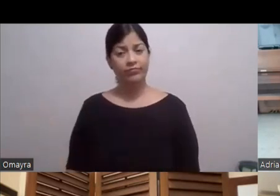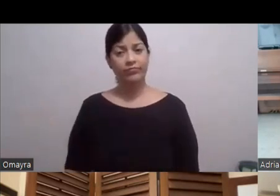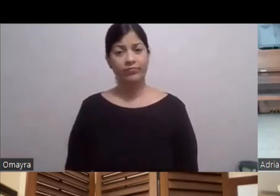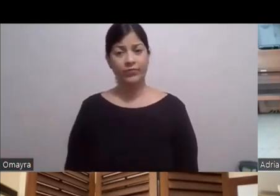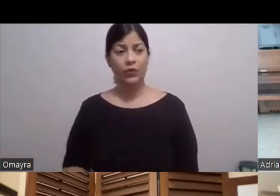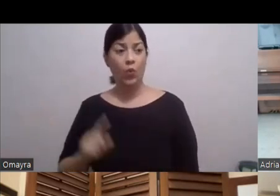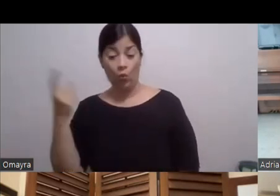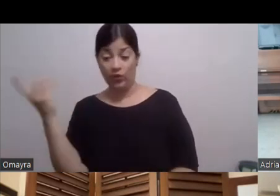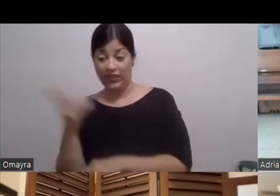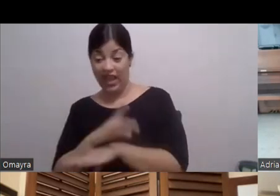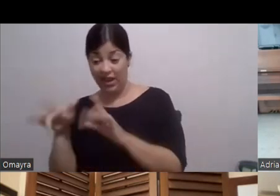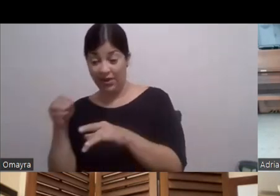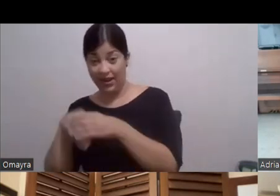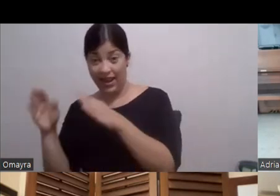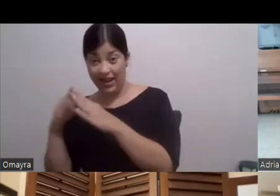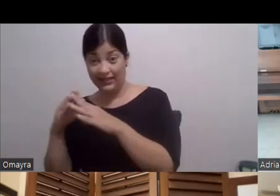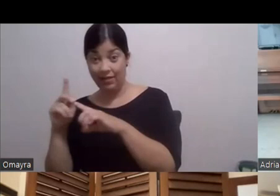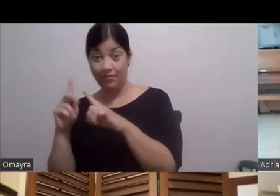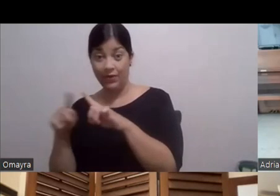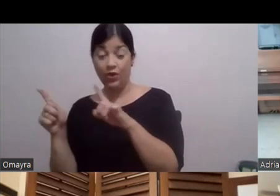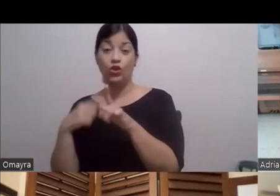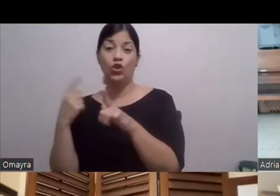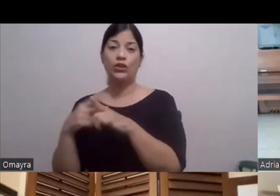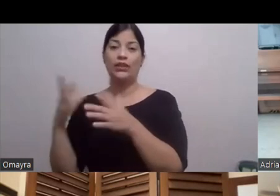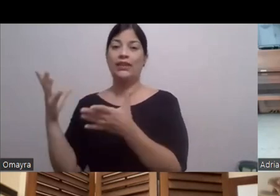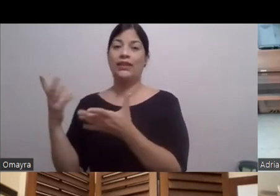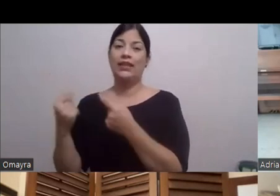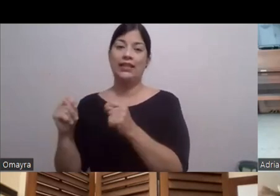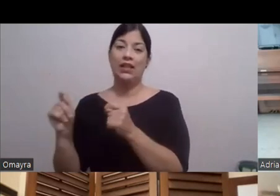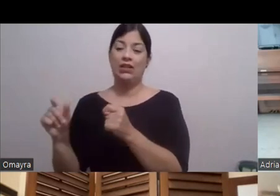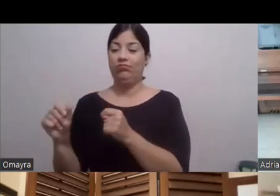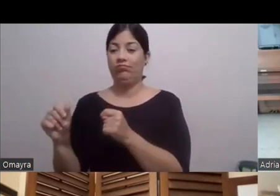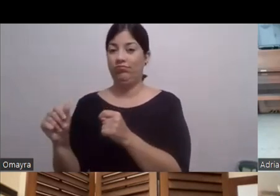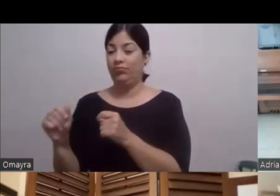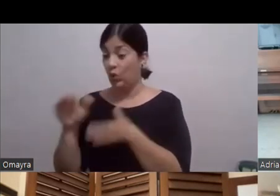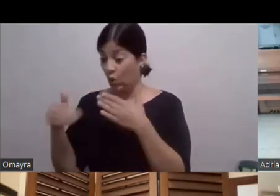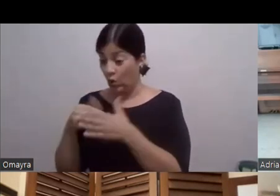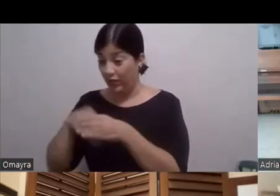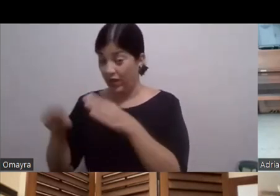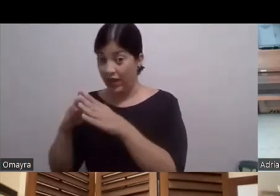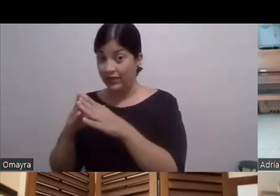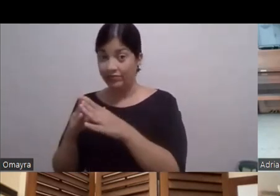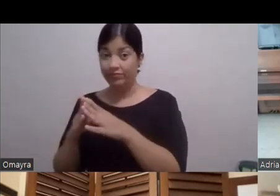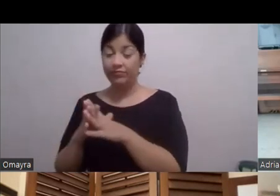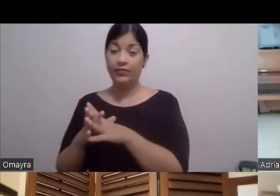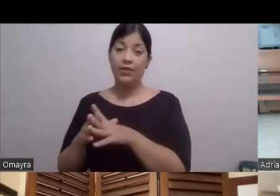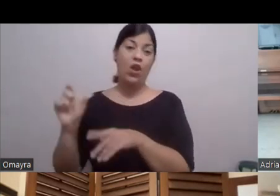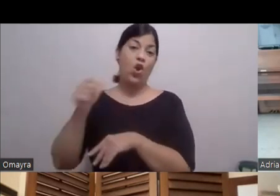casa Pero pues Coge todas las escenas Que van de la casa Pero al otro día Van a Hay dos unidades Casi siempre Los días están en la calle Haciendo otra cosa